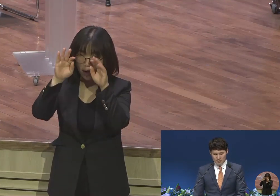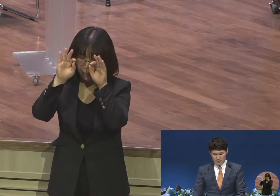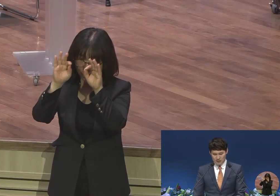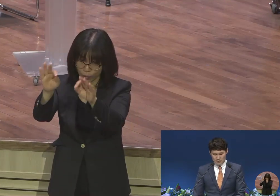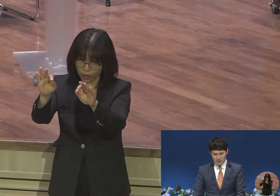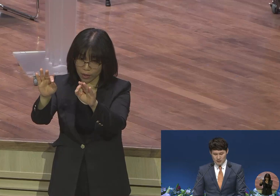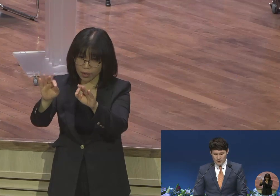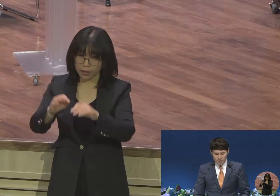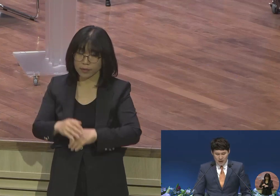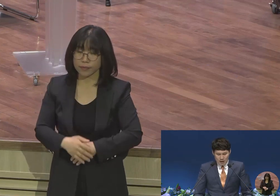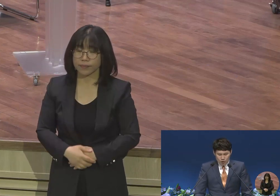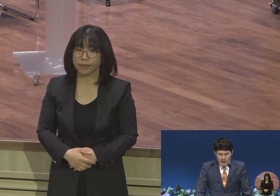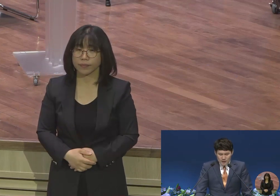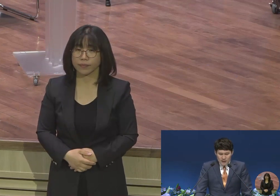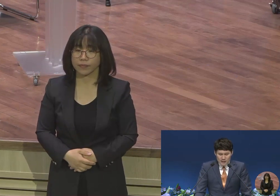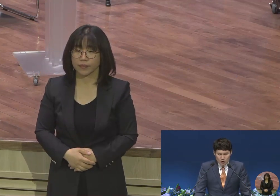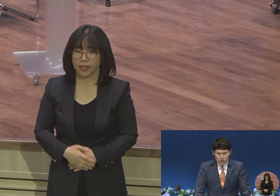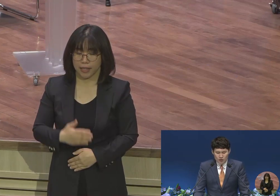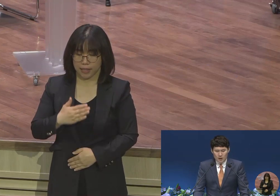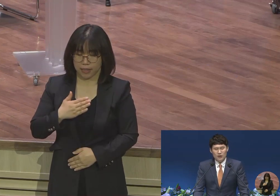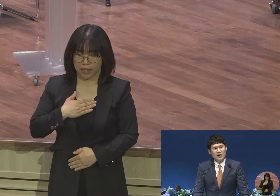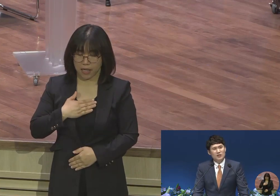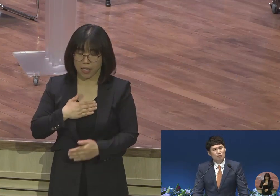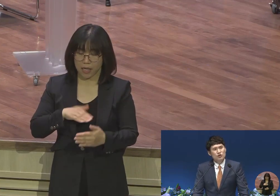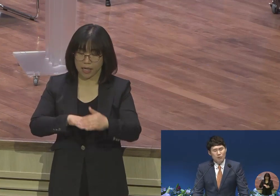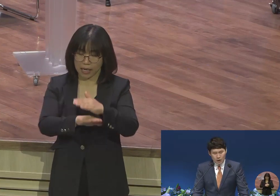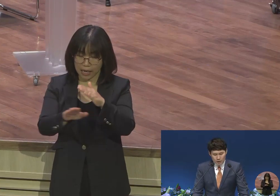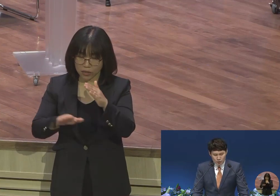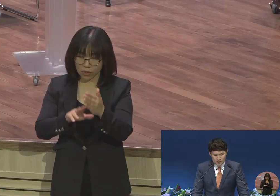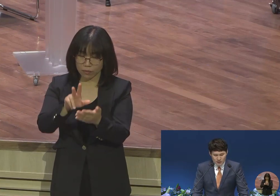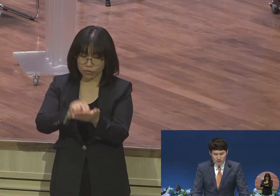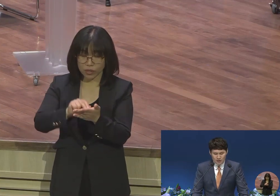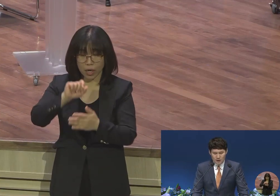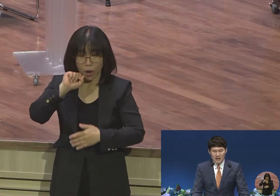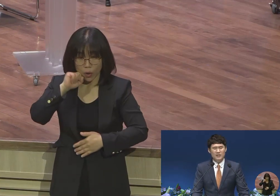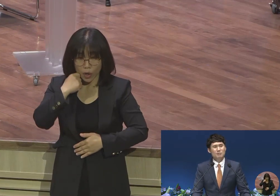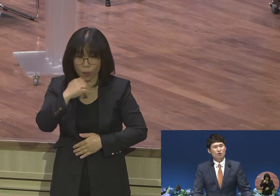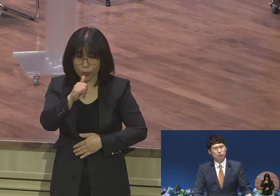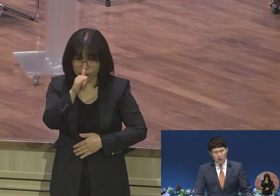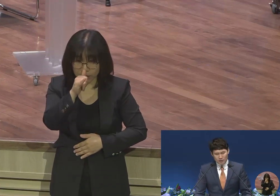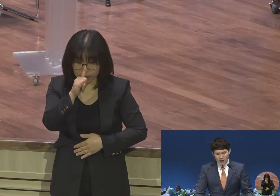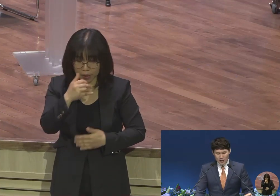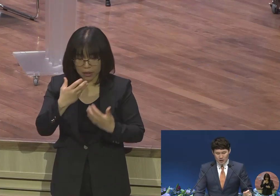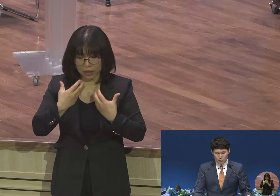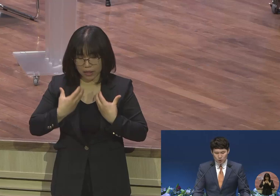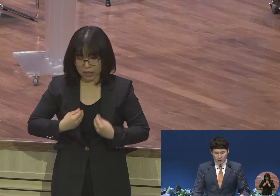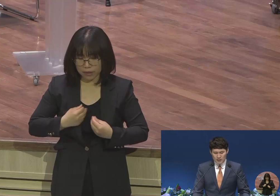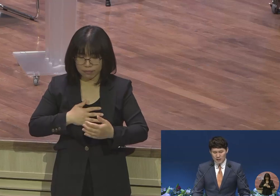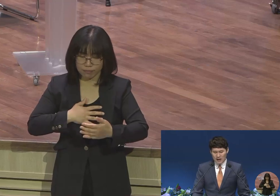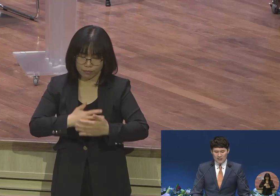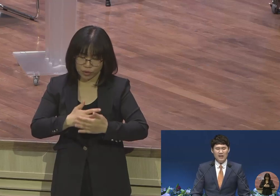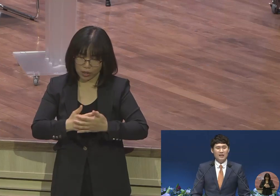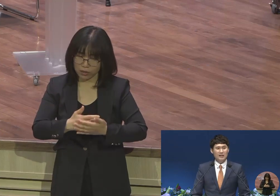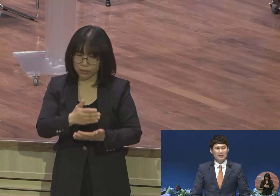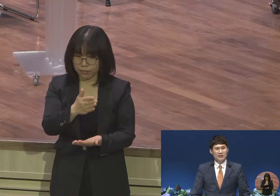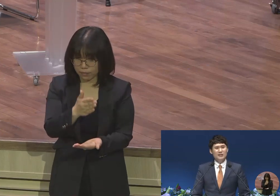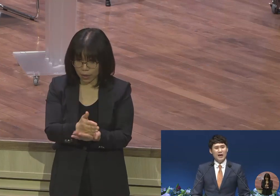지금 나와 우리 가정에 찾아온 여러가지 문제와 어려움 속에서 낙심하고 불안과 염려 속에 있을 때가 아니라 그때